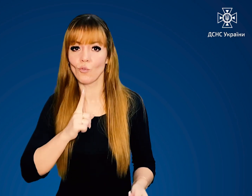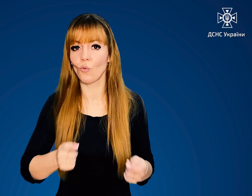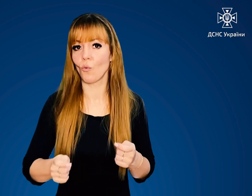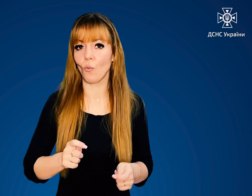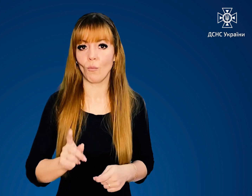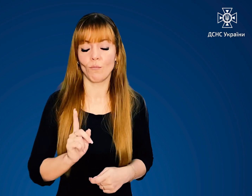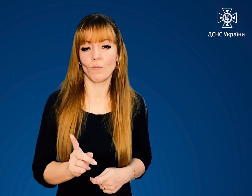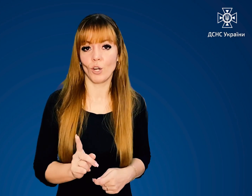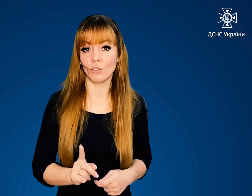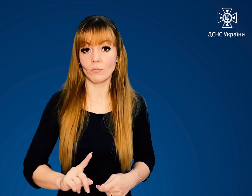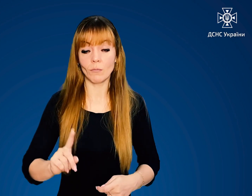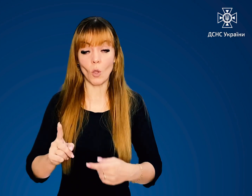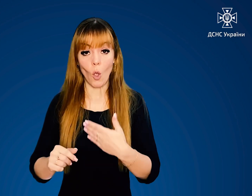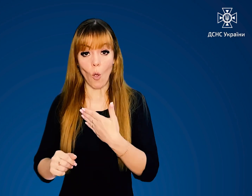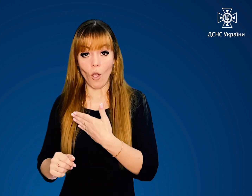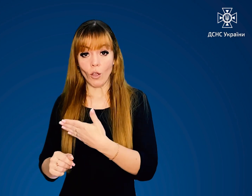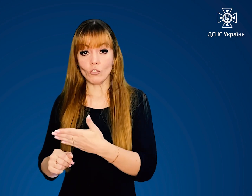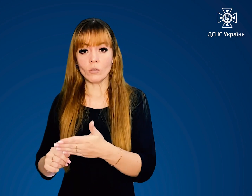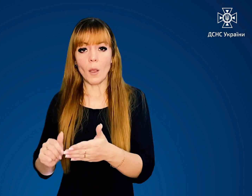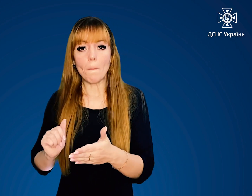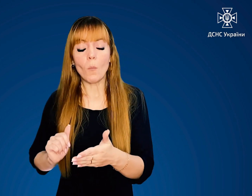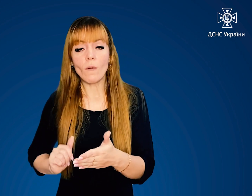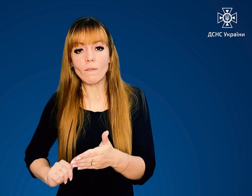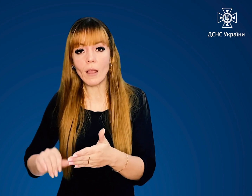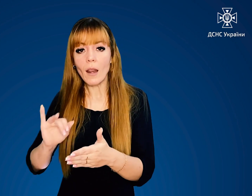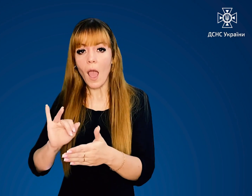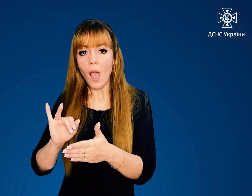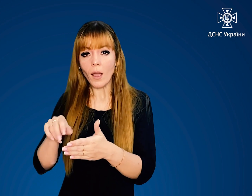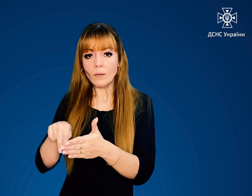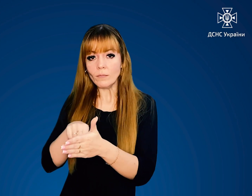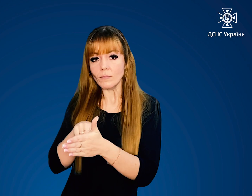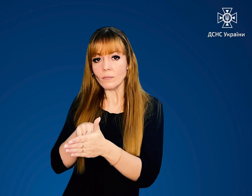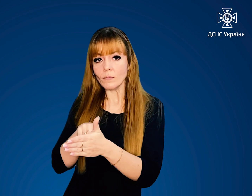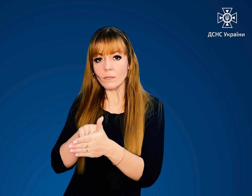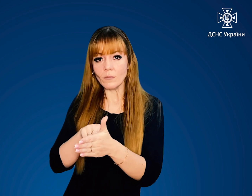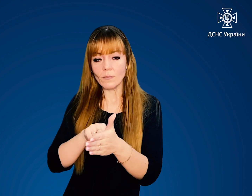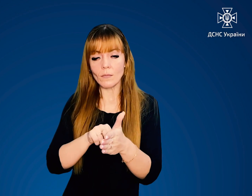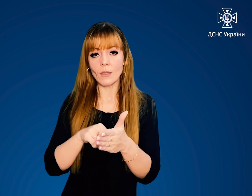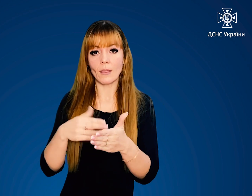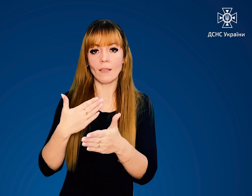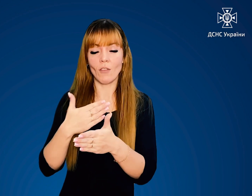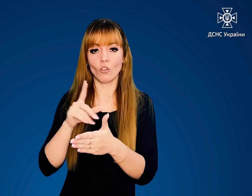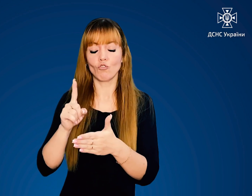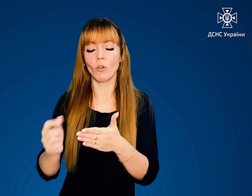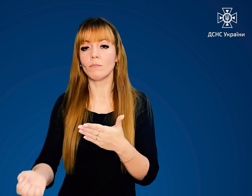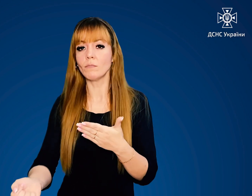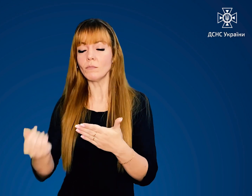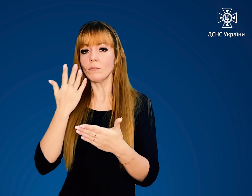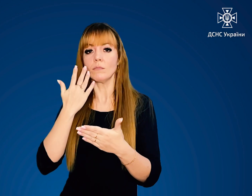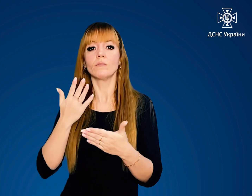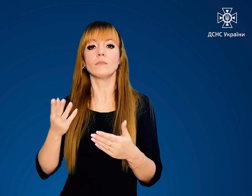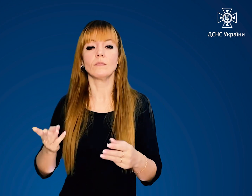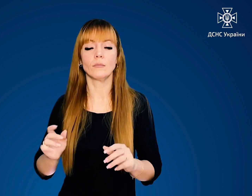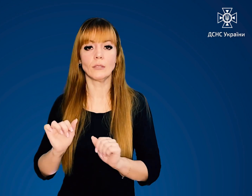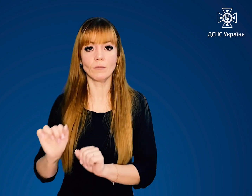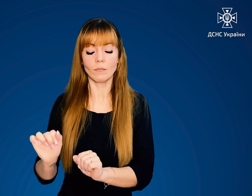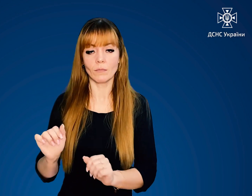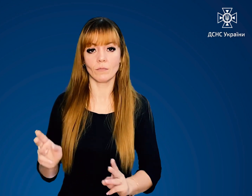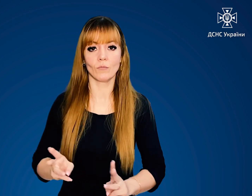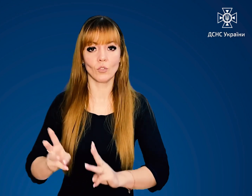обережністю. Відчиняйте повільно, прикриваючи себе дверним полотном, щоб забезпечити захист